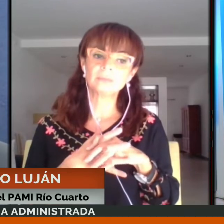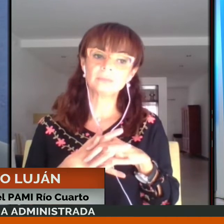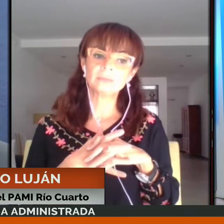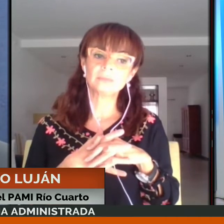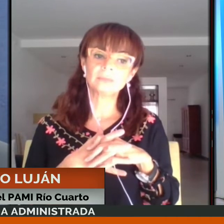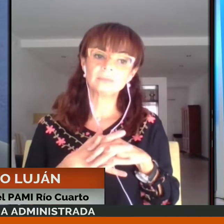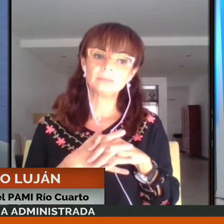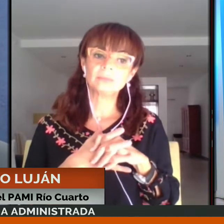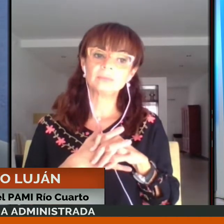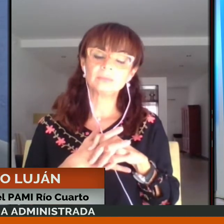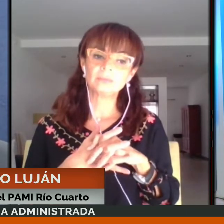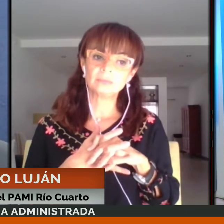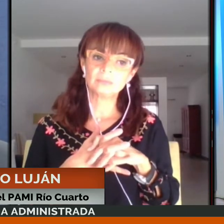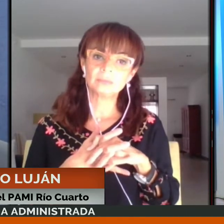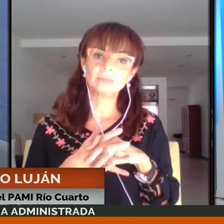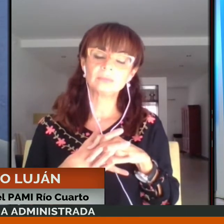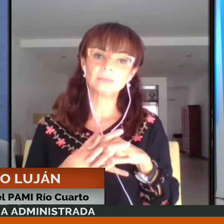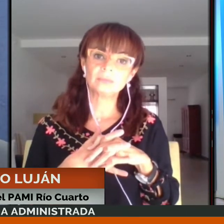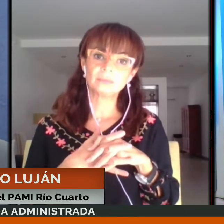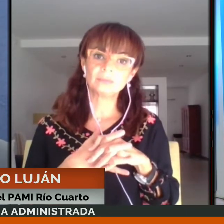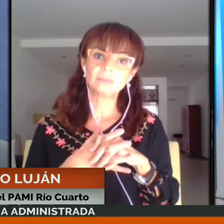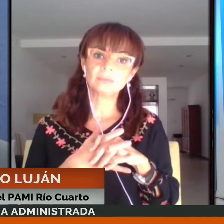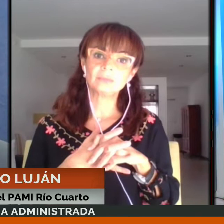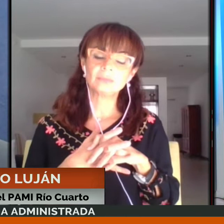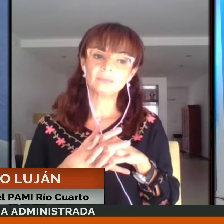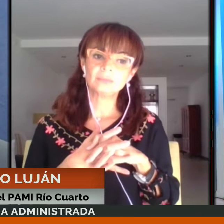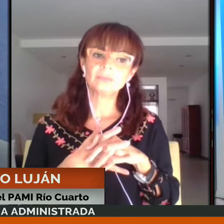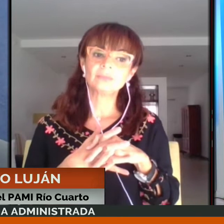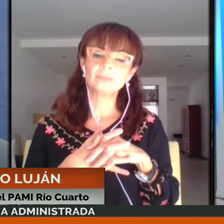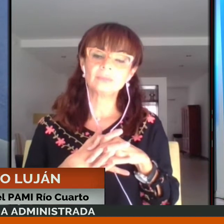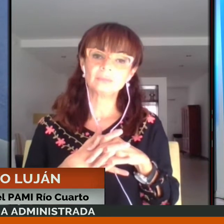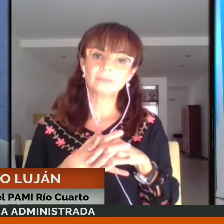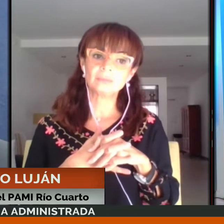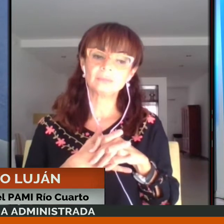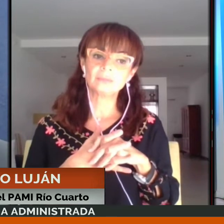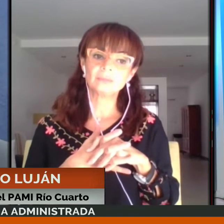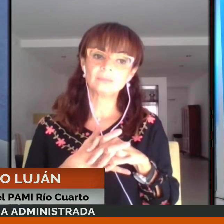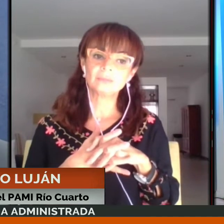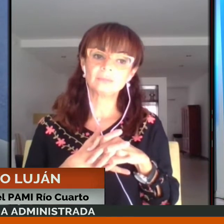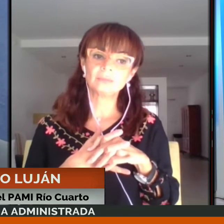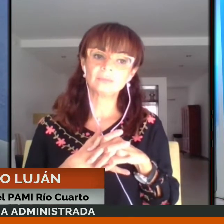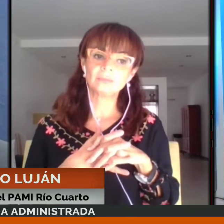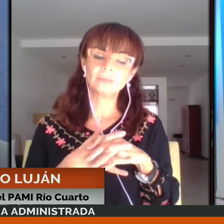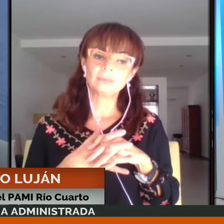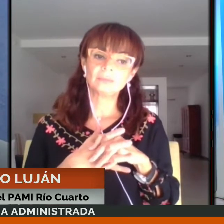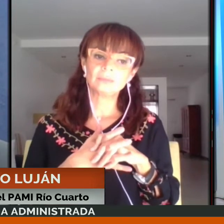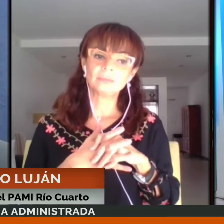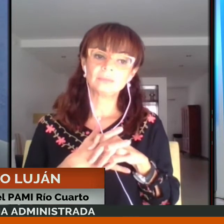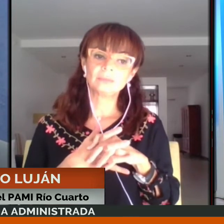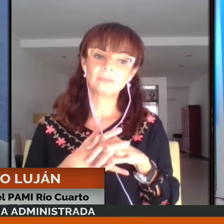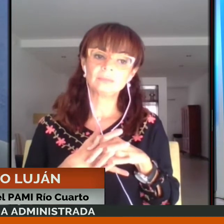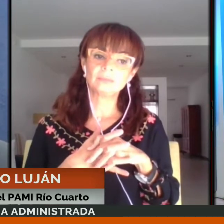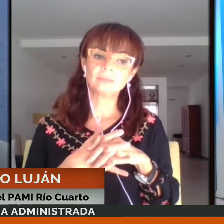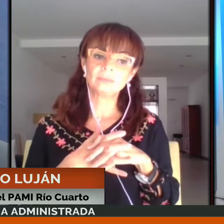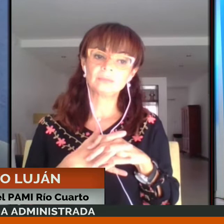en resguardo. Así que, bueno, ahora está abierta la inscripción, cada una de estas personas que necesite ayuda tiene que llamar